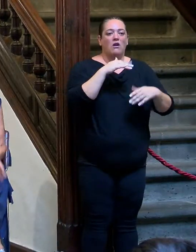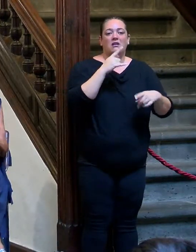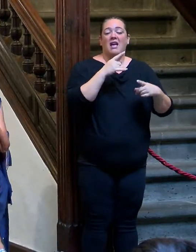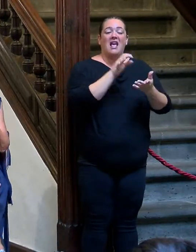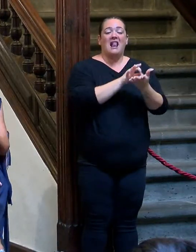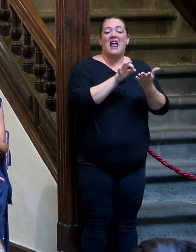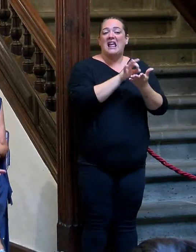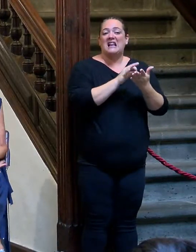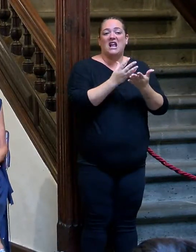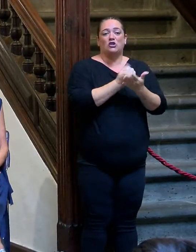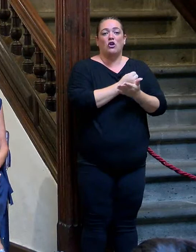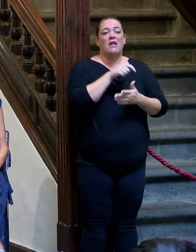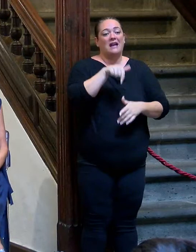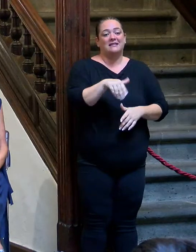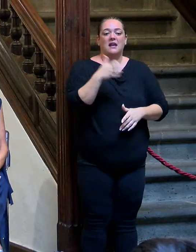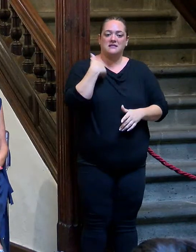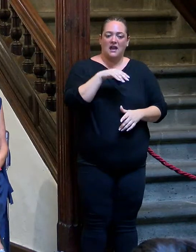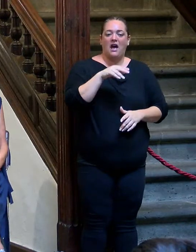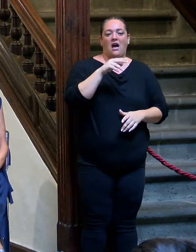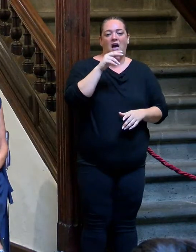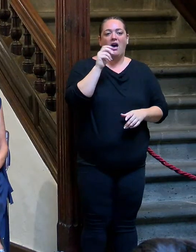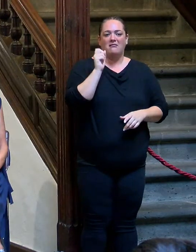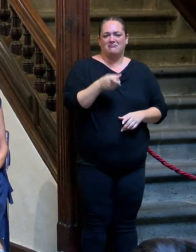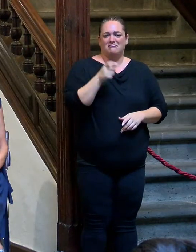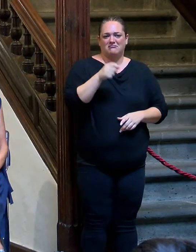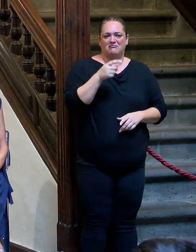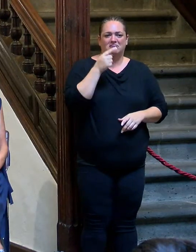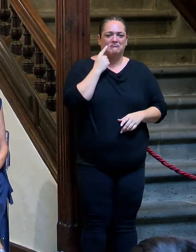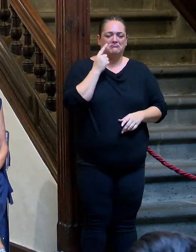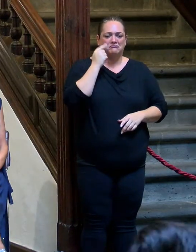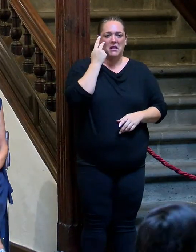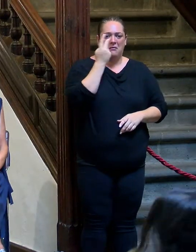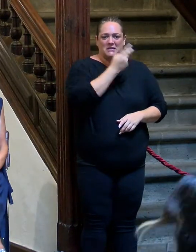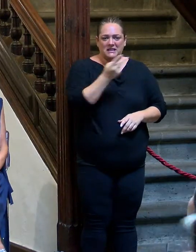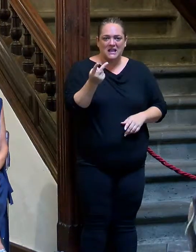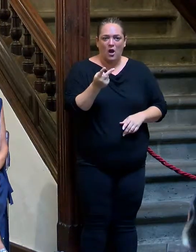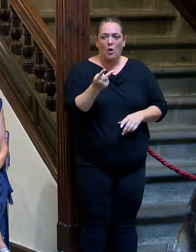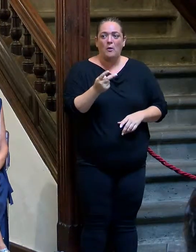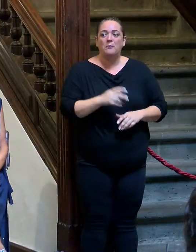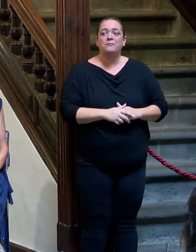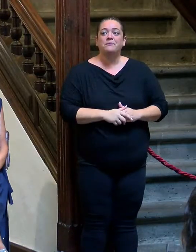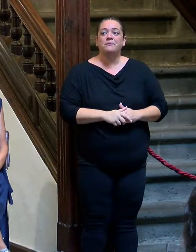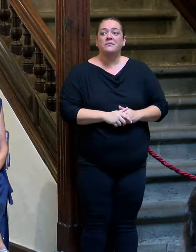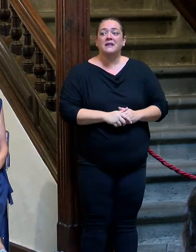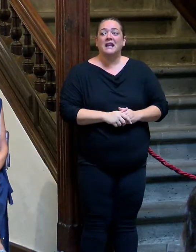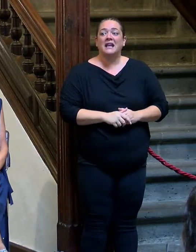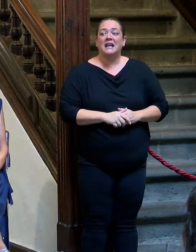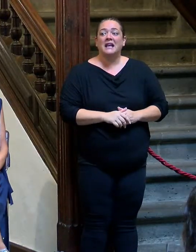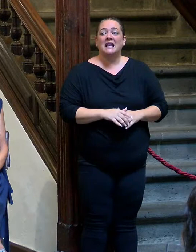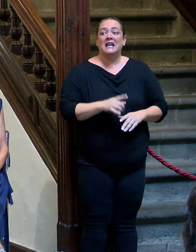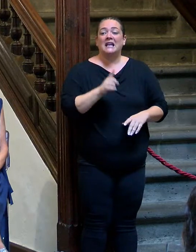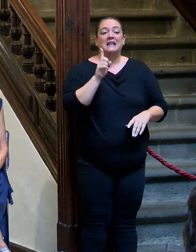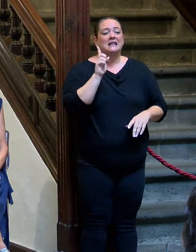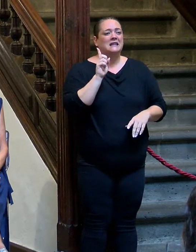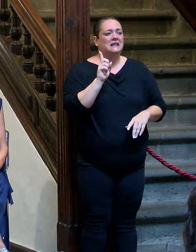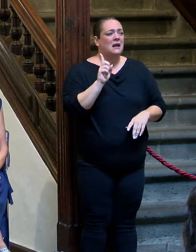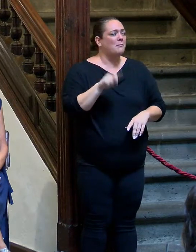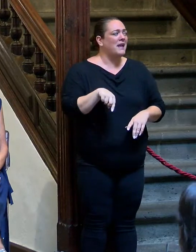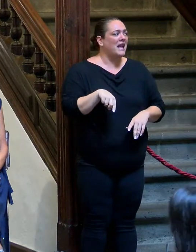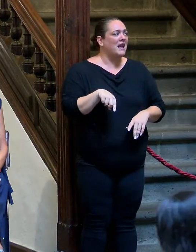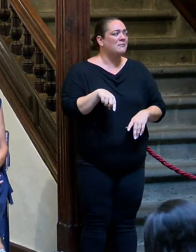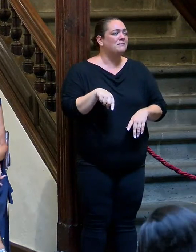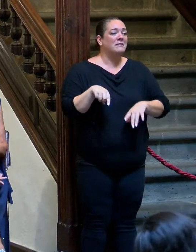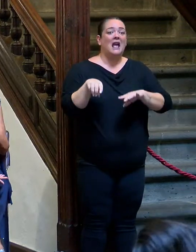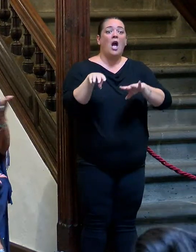afortunadamente, esta ya la he visitado en otras ocasiones, y quitando la calima, que me parece una putada porque no veo el cielo, ese cielo que